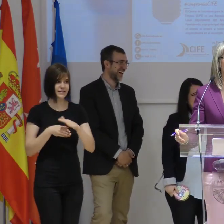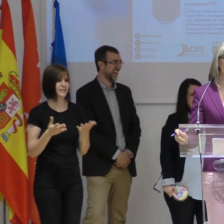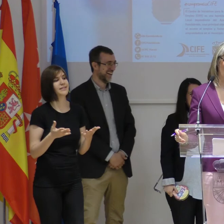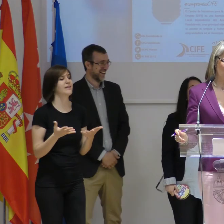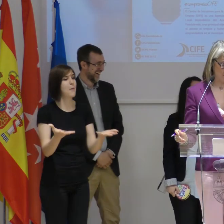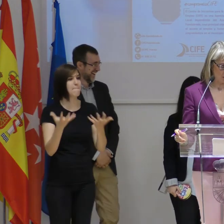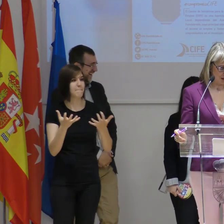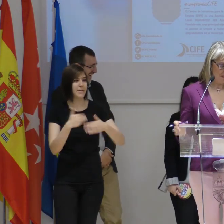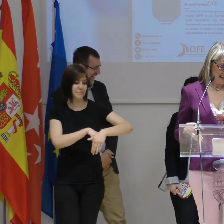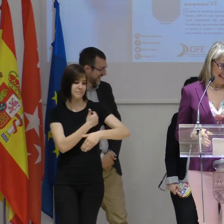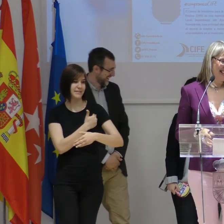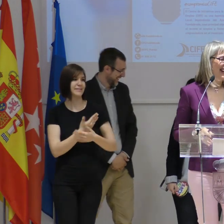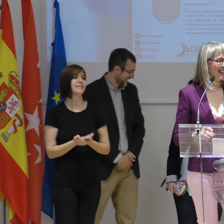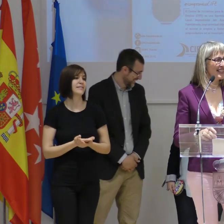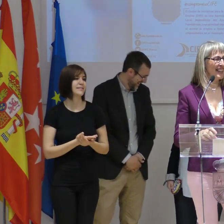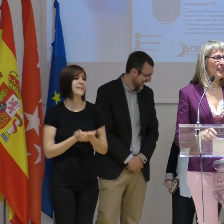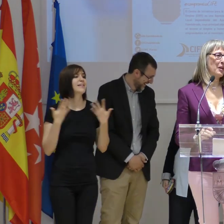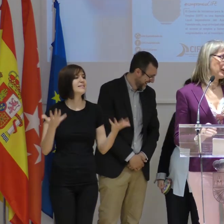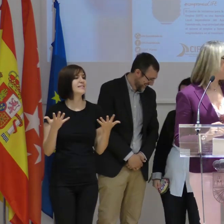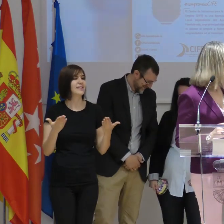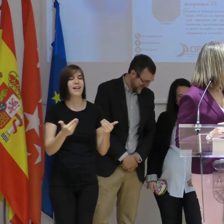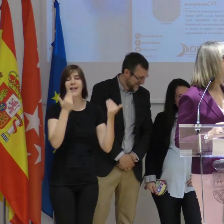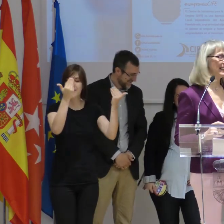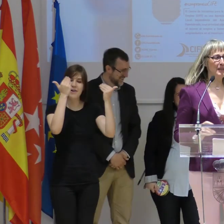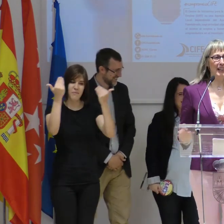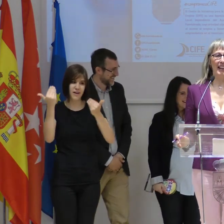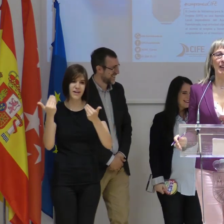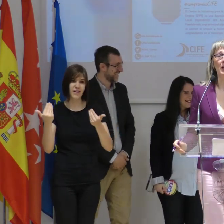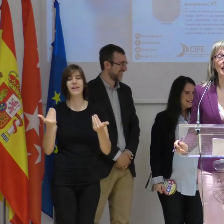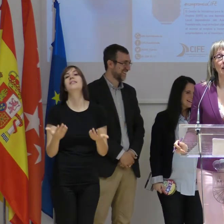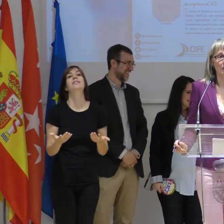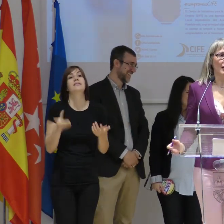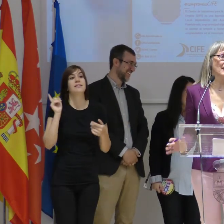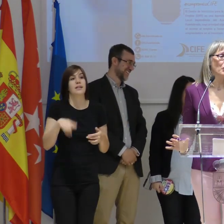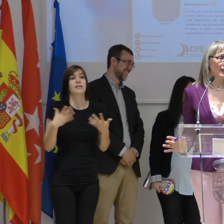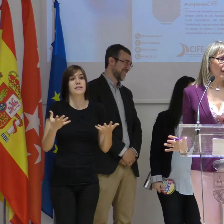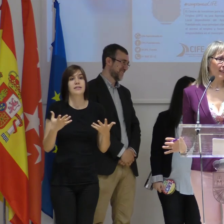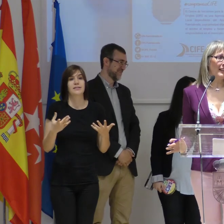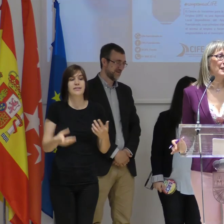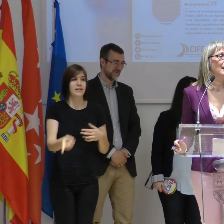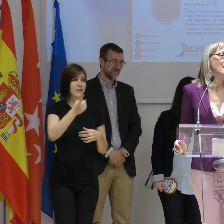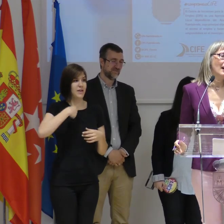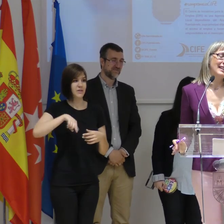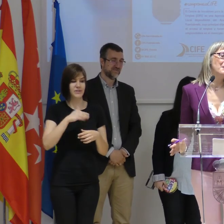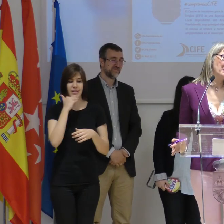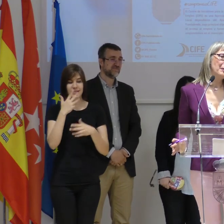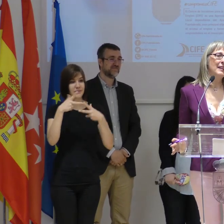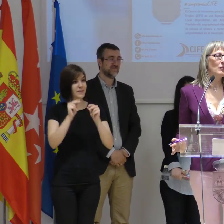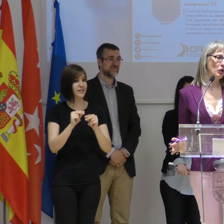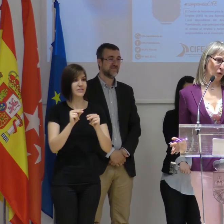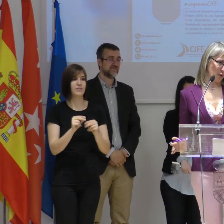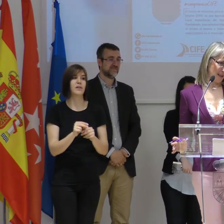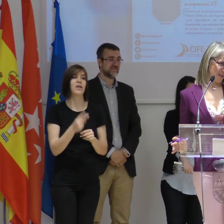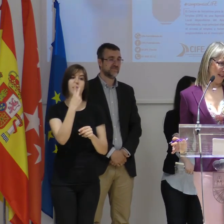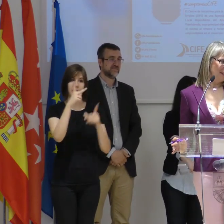un premio debajo del brazojo, ¿eh? Así que enhorabuena, enhorabuena para la ganadora y estamos ya en la recta final. Así que voy a pedir